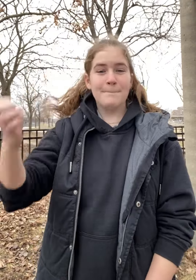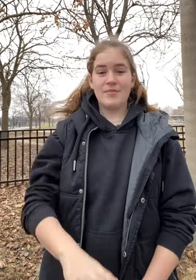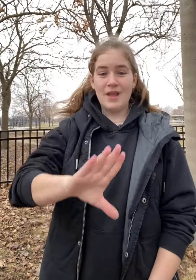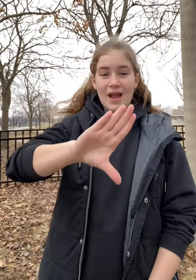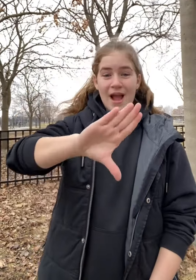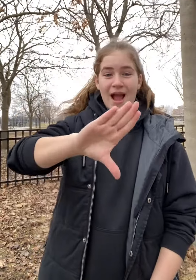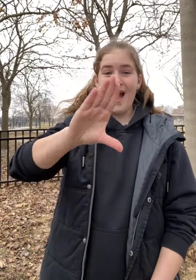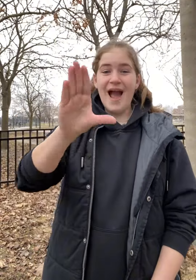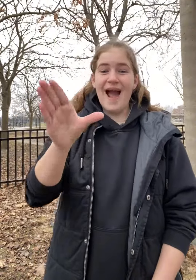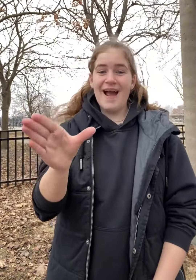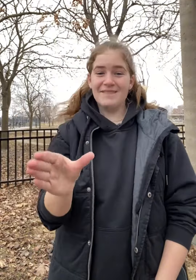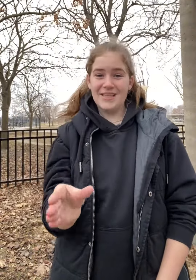Afrique.